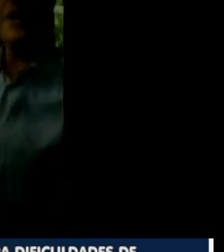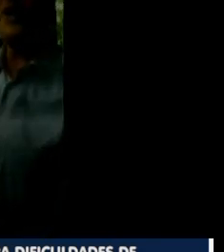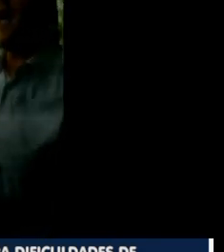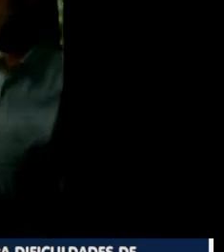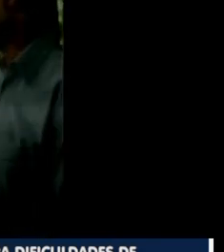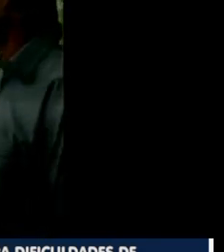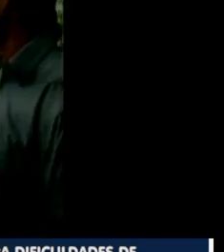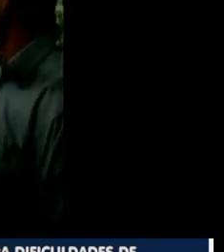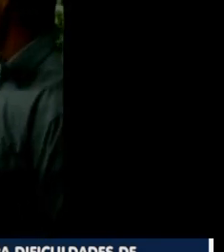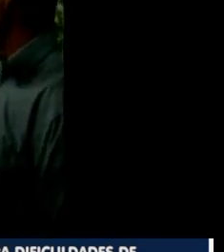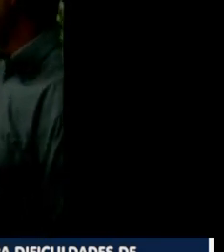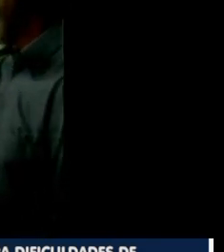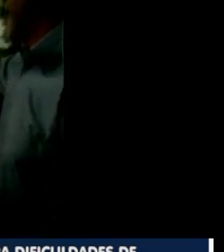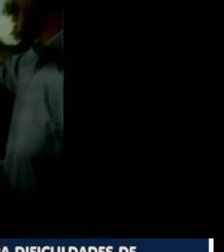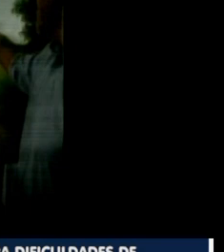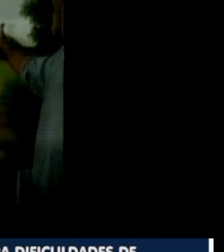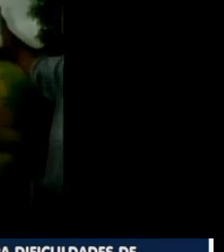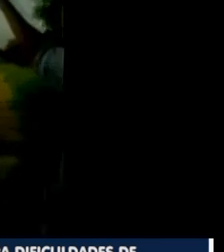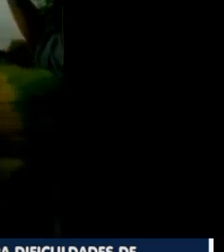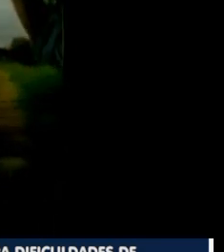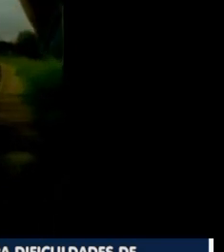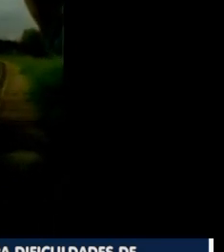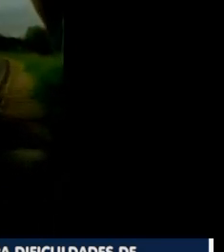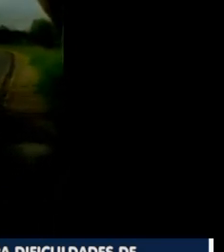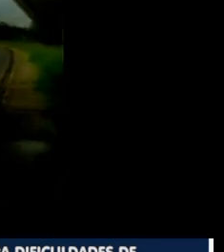aqui dessa região, infelizmente,